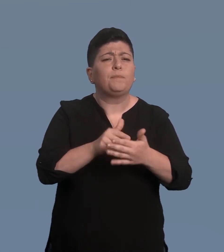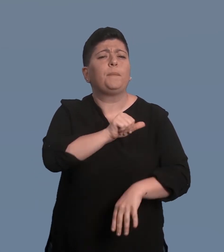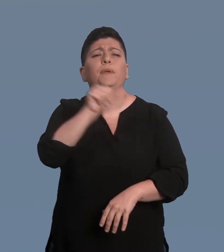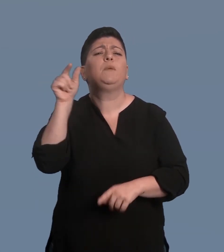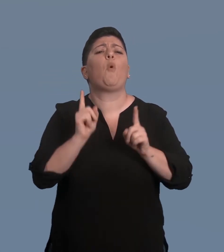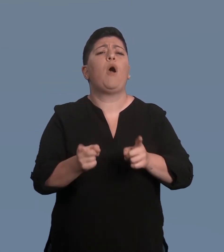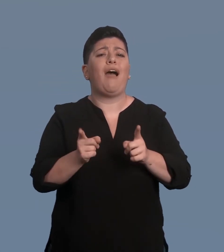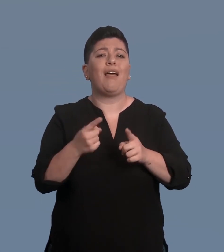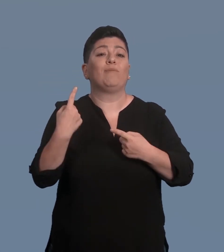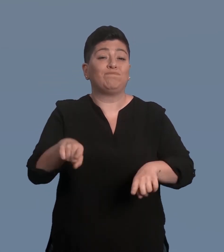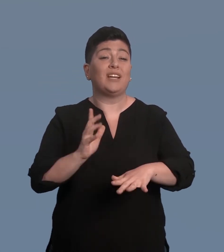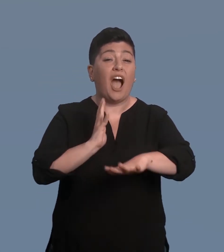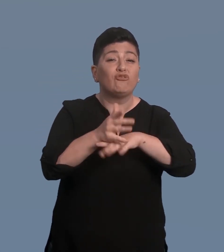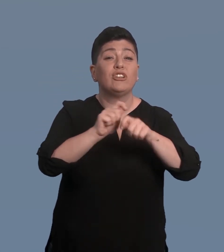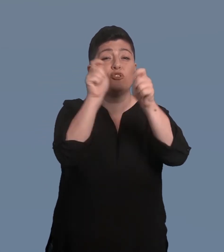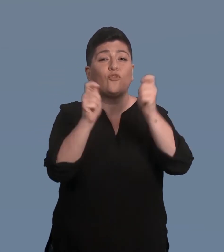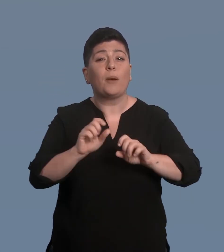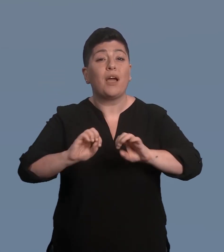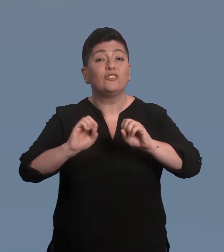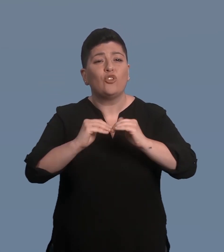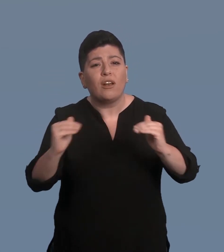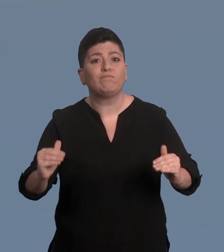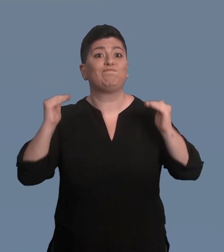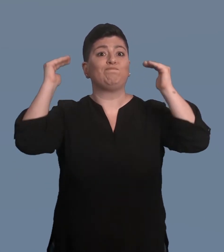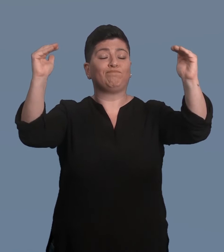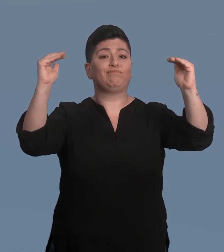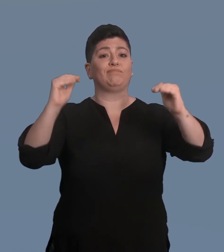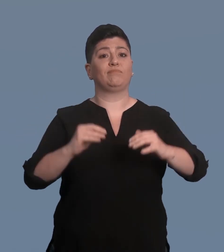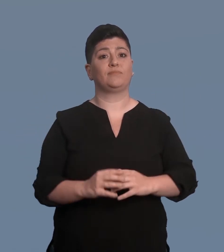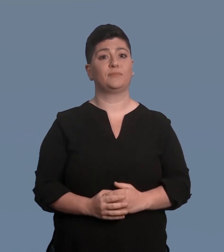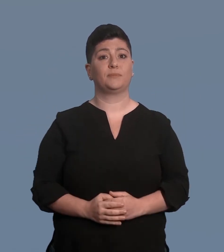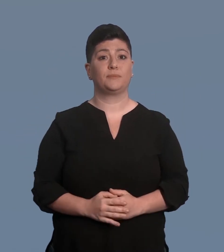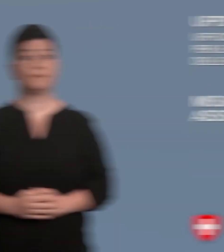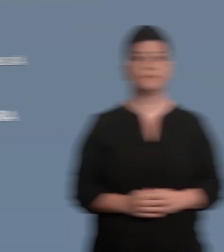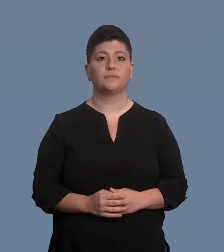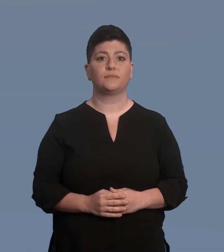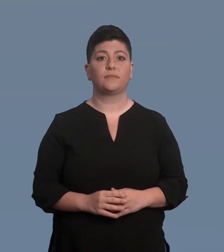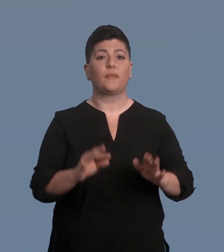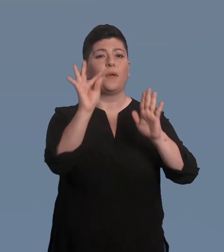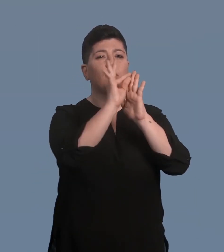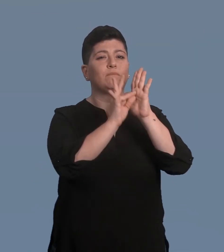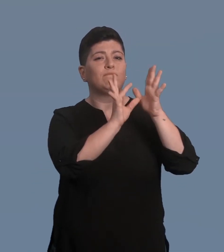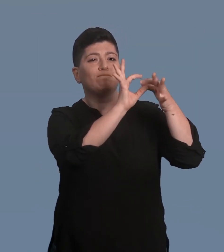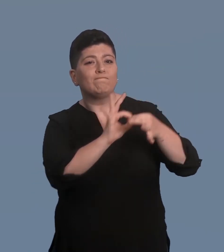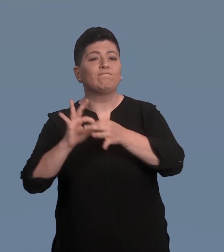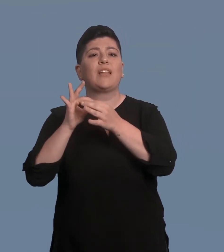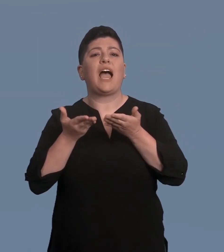ostacolo soprattutto l'accesso a formazioni più approfondite. Misure vigenti. Assistenza